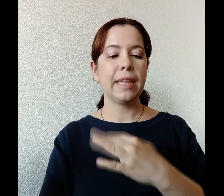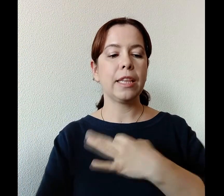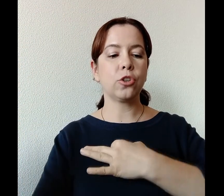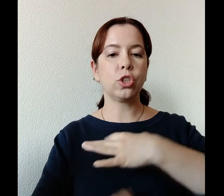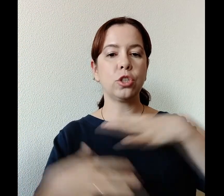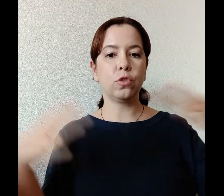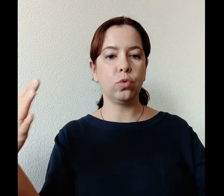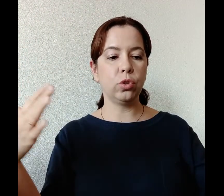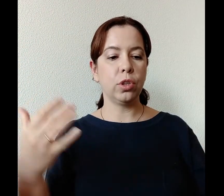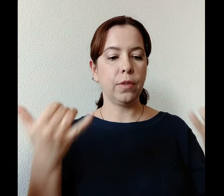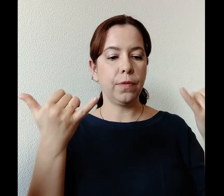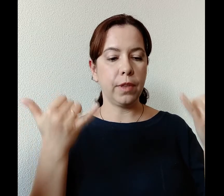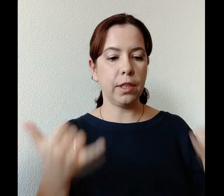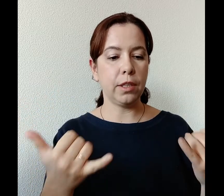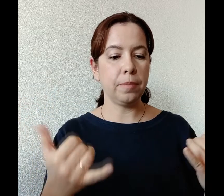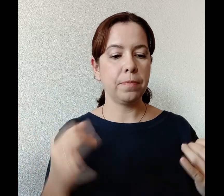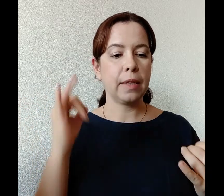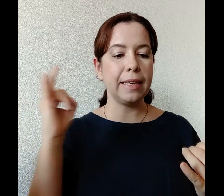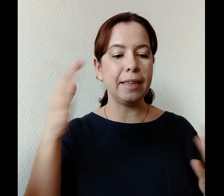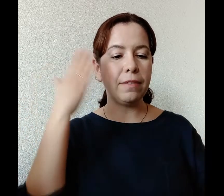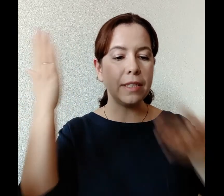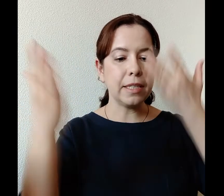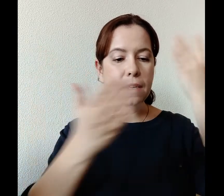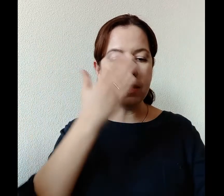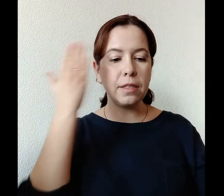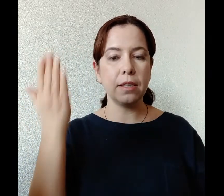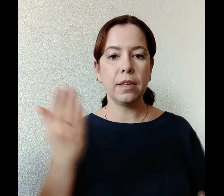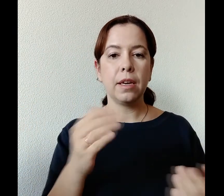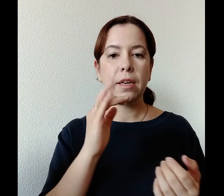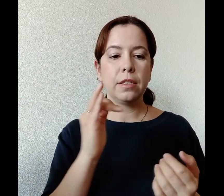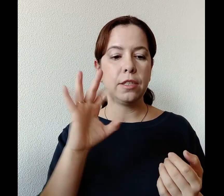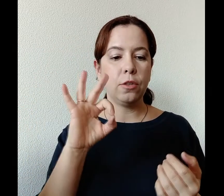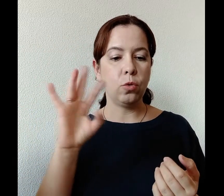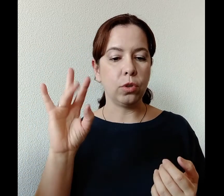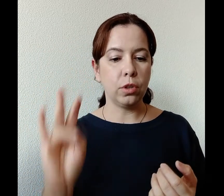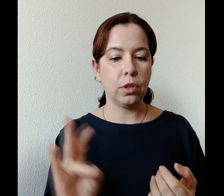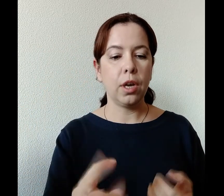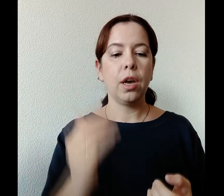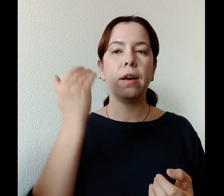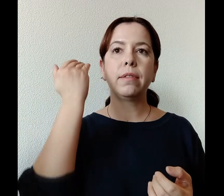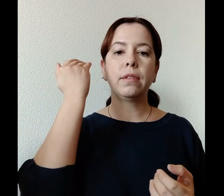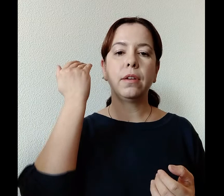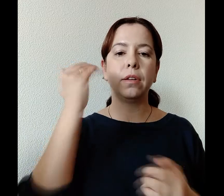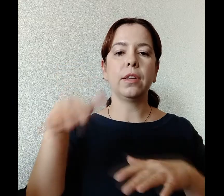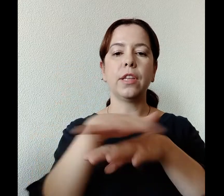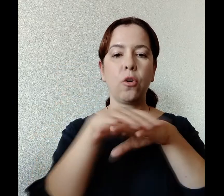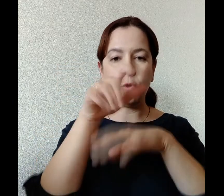Торжествуй ныне и веселись, Сион, народ